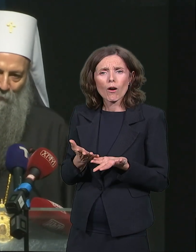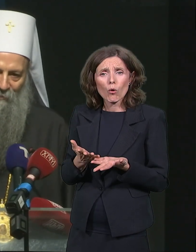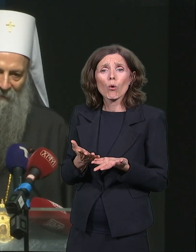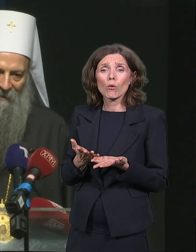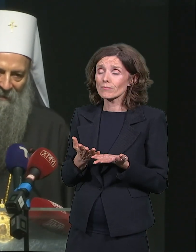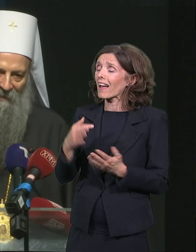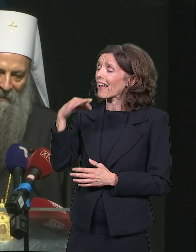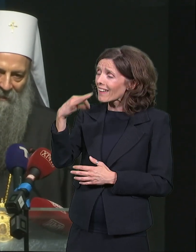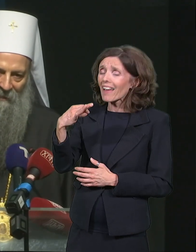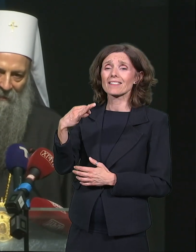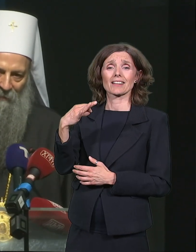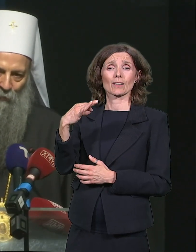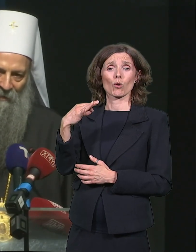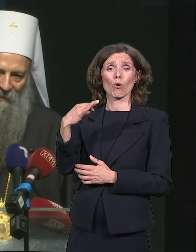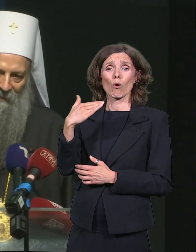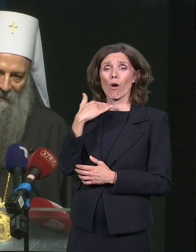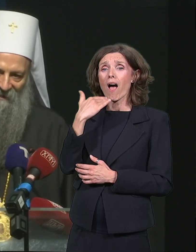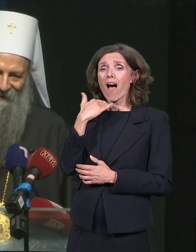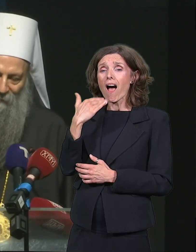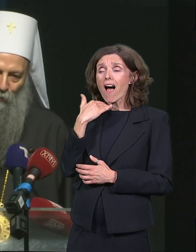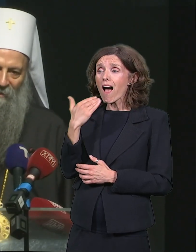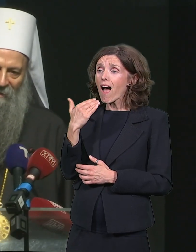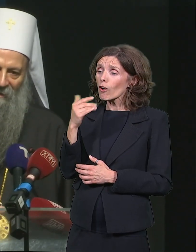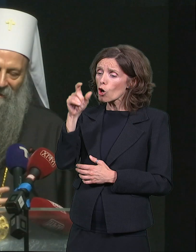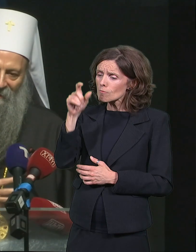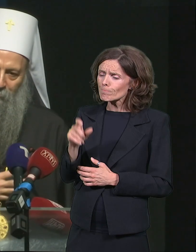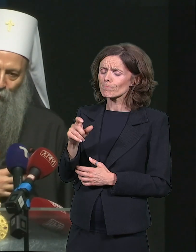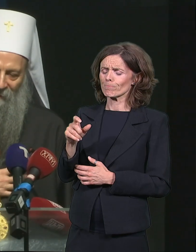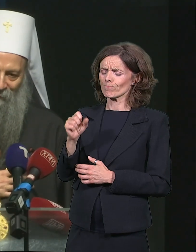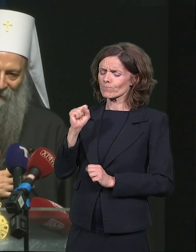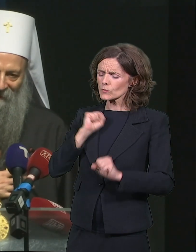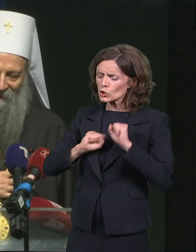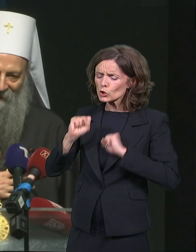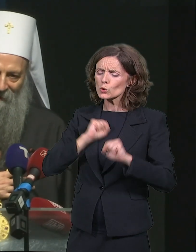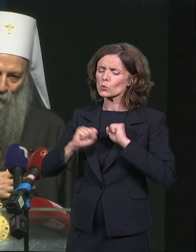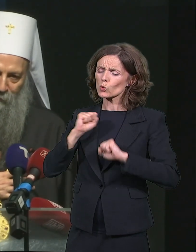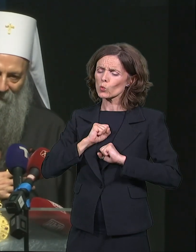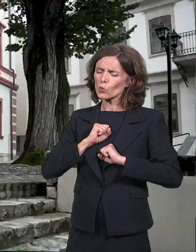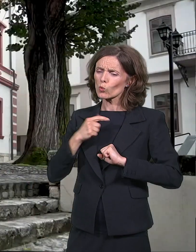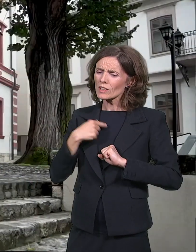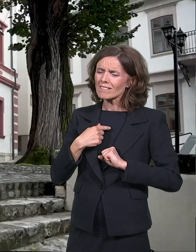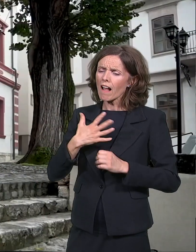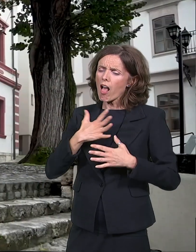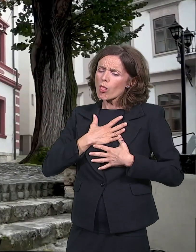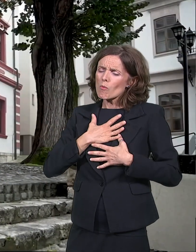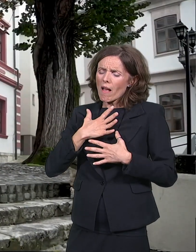samo čovek koji se trudi da puni svoje srce ljubav.